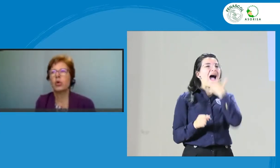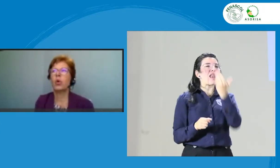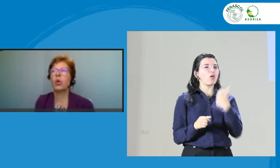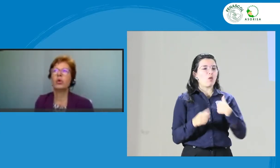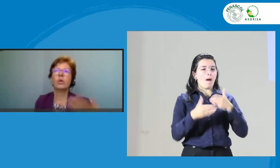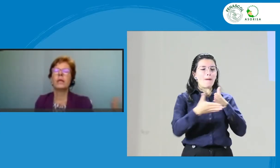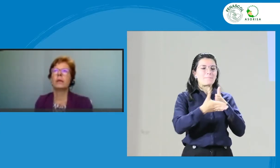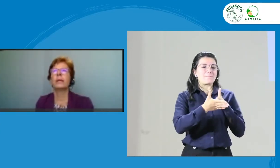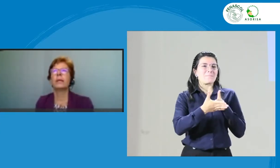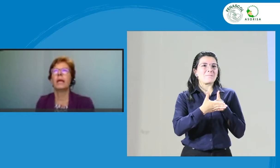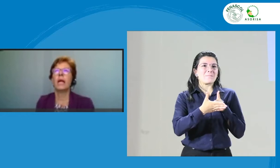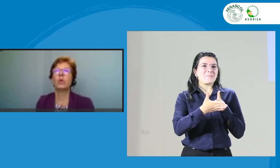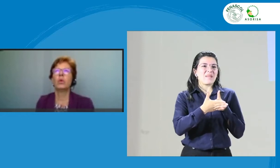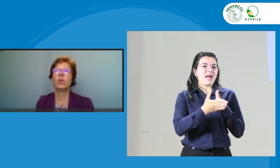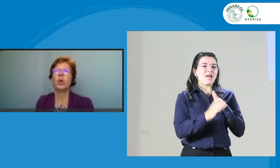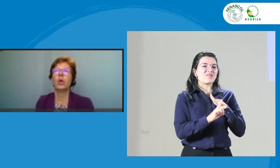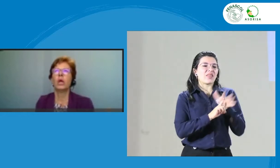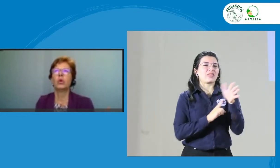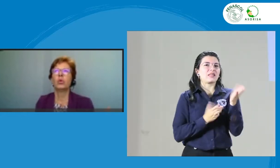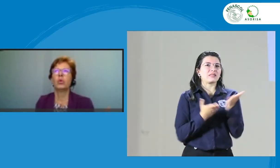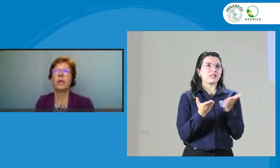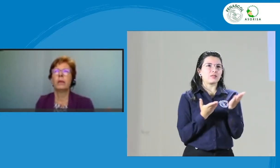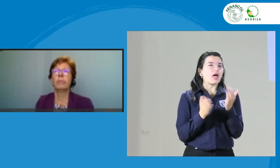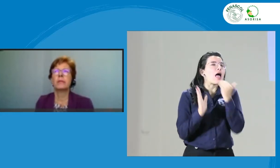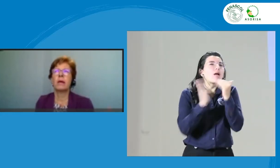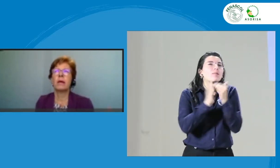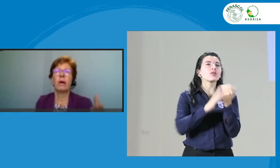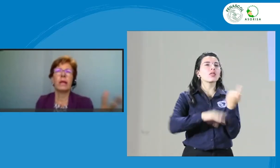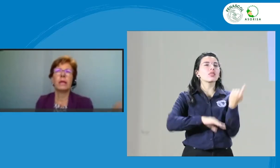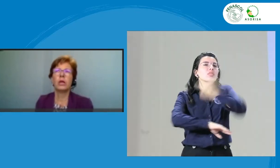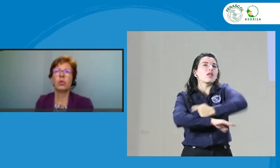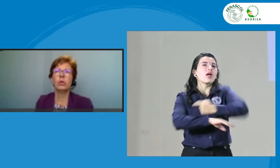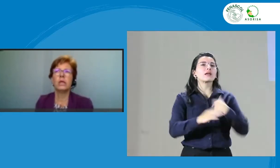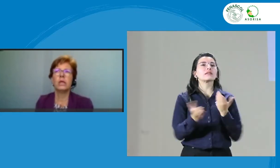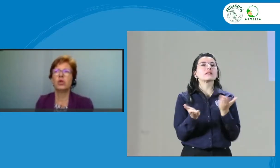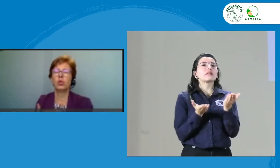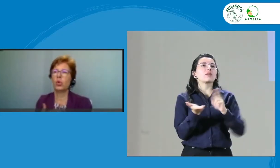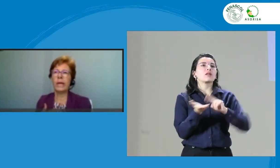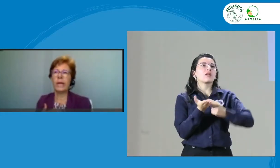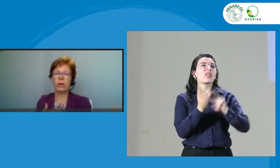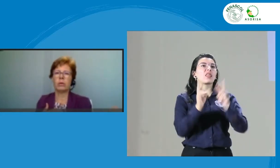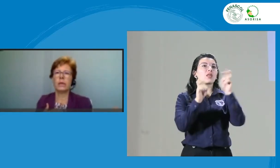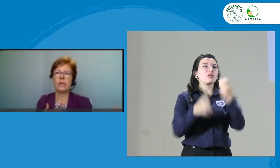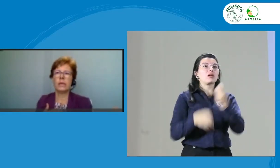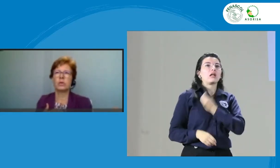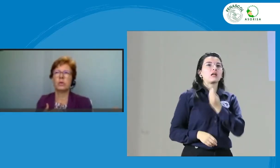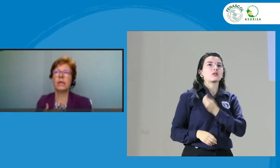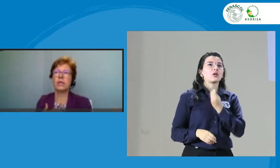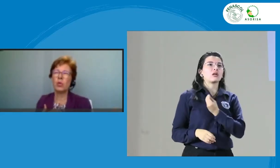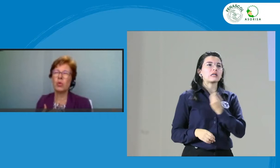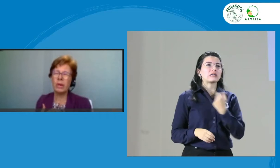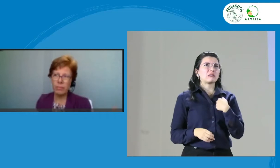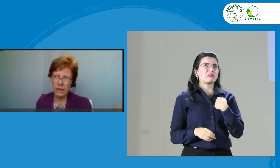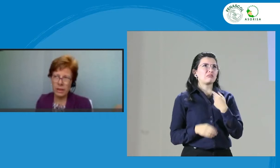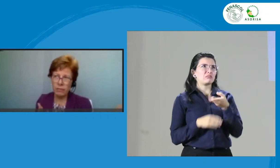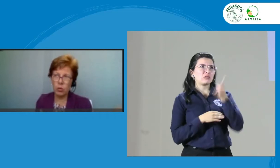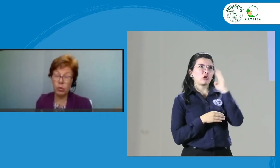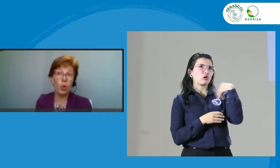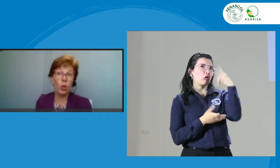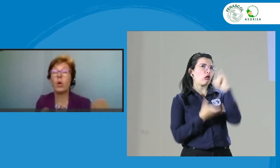hoy puedo interpretar algo donde se hablaba de religión y yo no creo en eso y eso me dificultó a